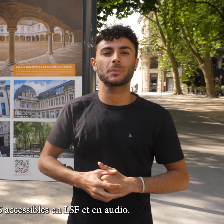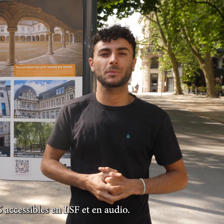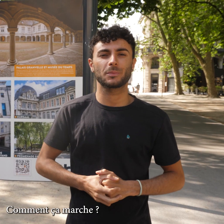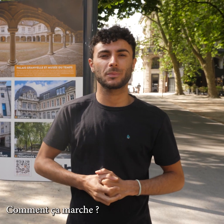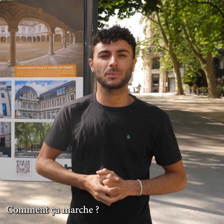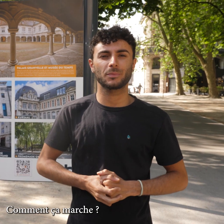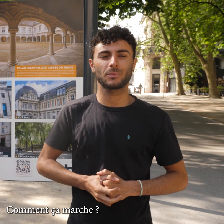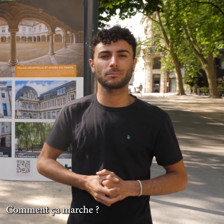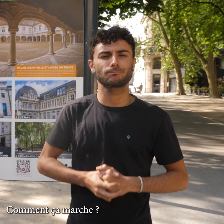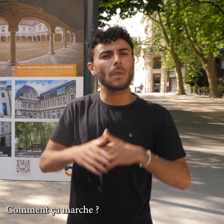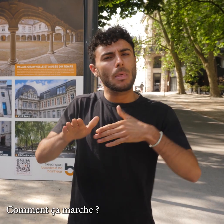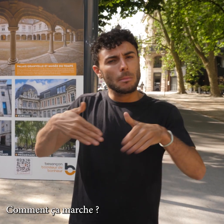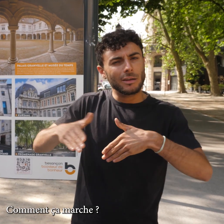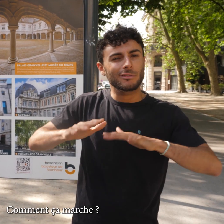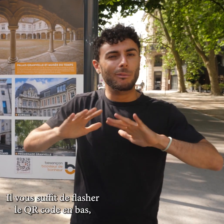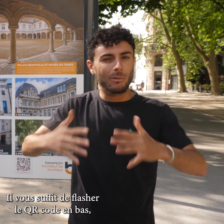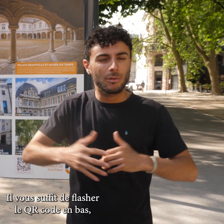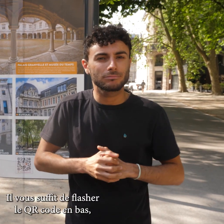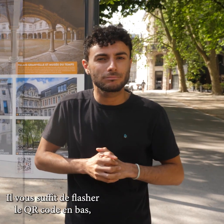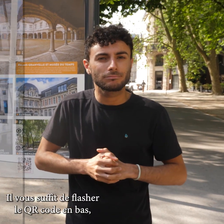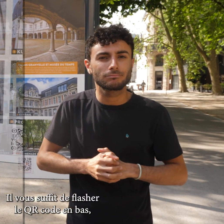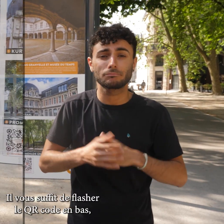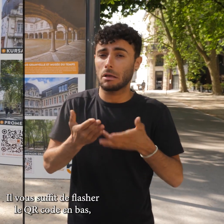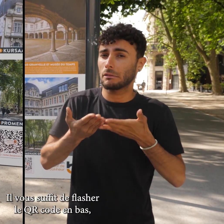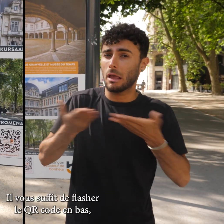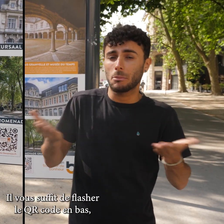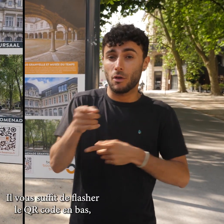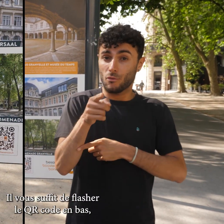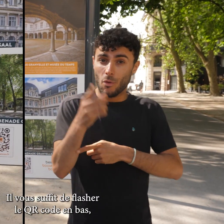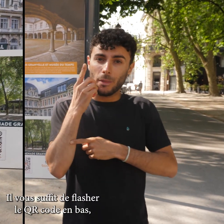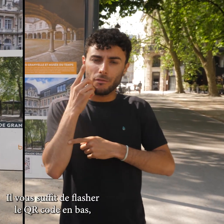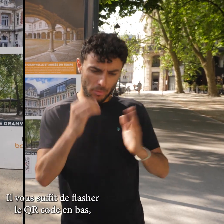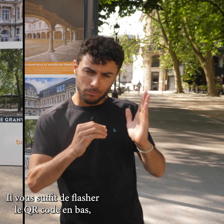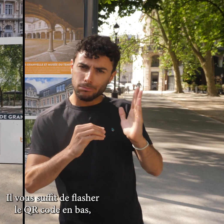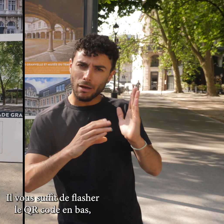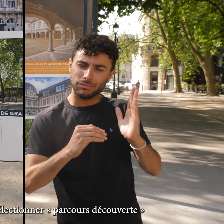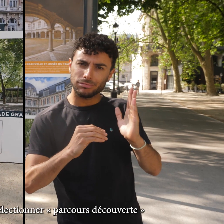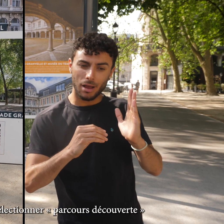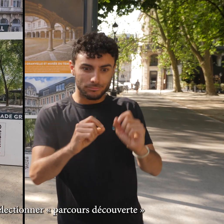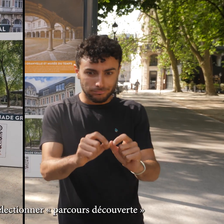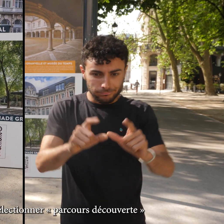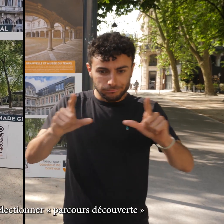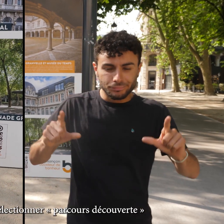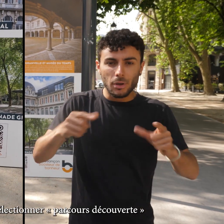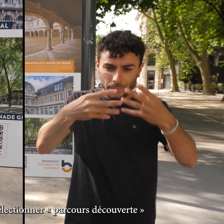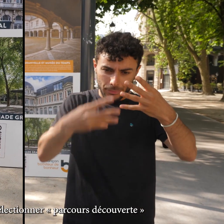Comment ça marche ? Il vous suffit de flasher le QR code là en bas, puis de sélectionner parcours